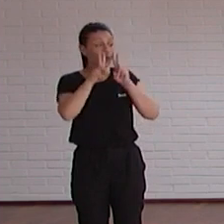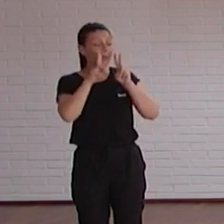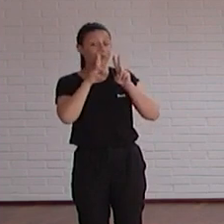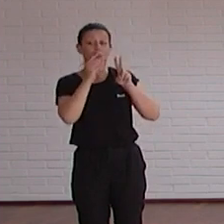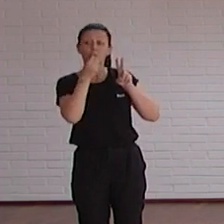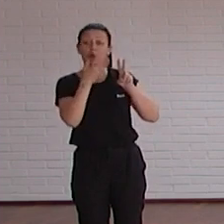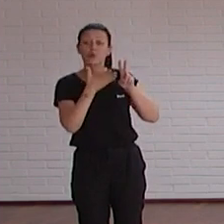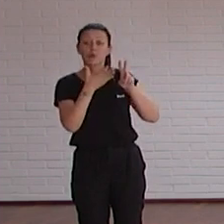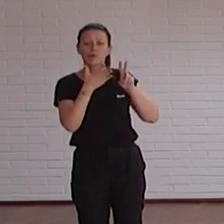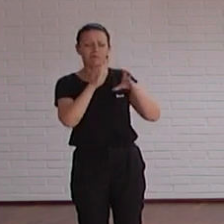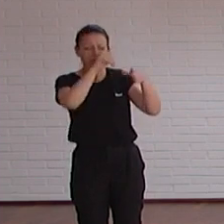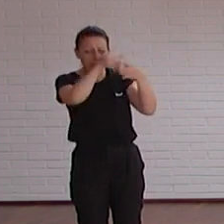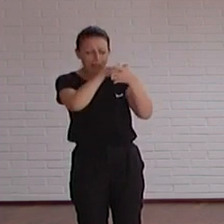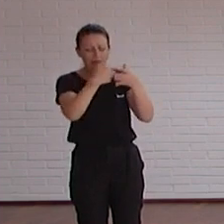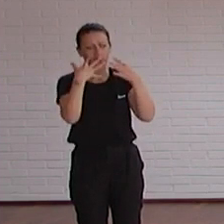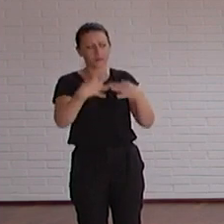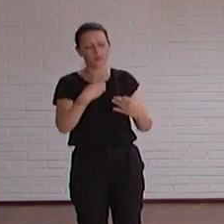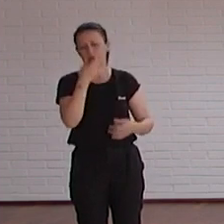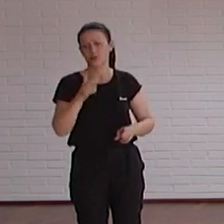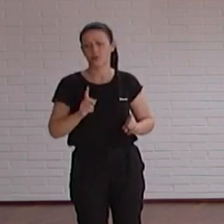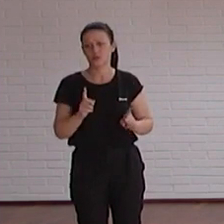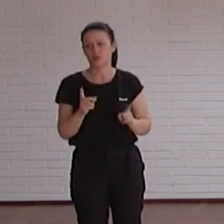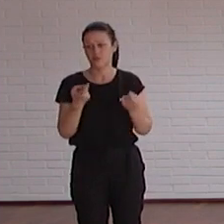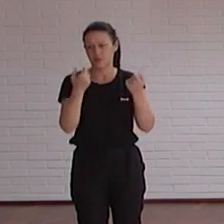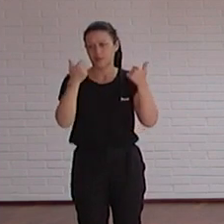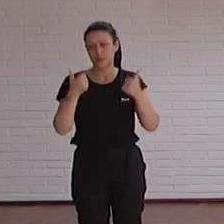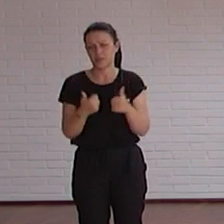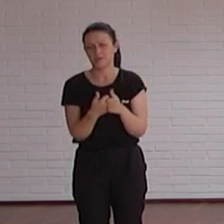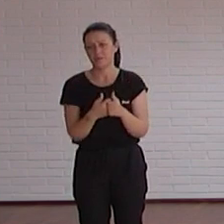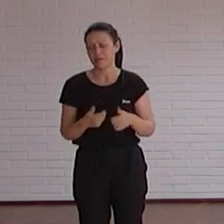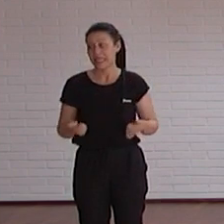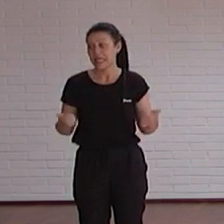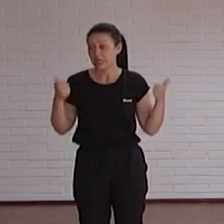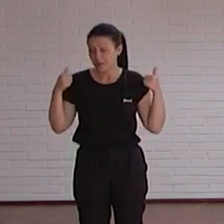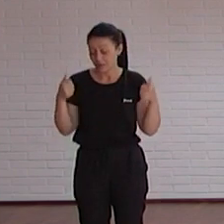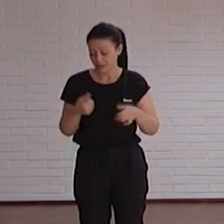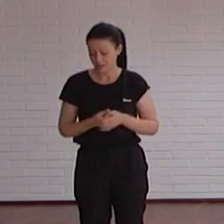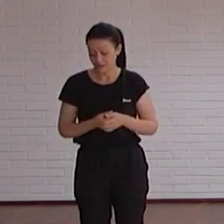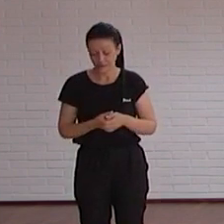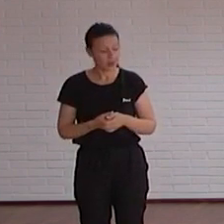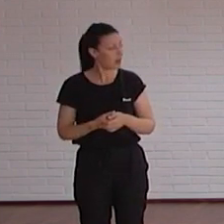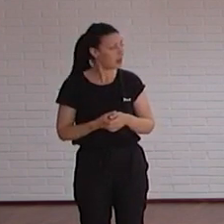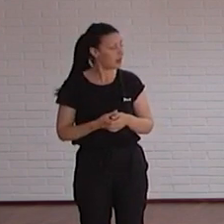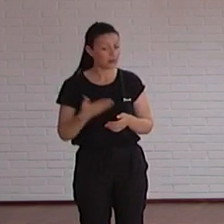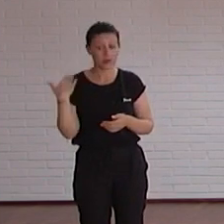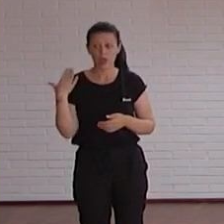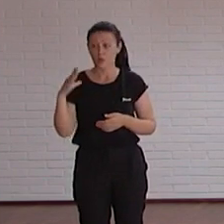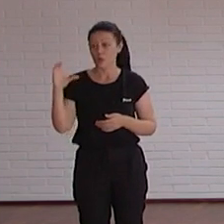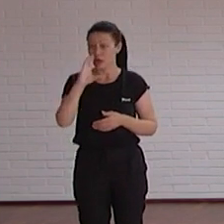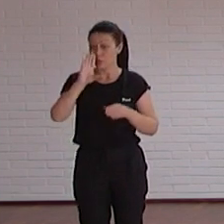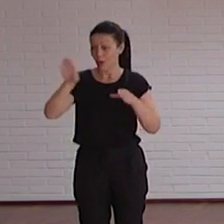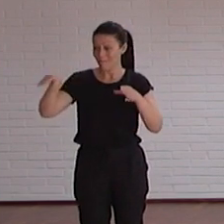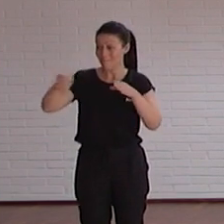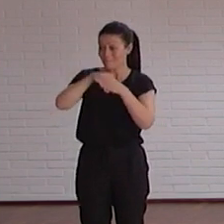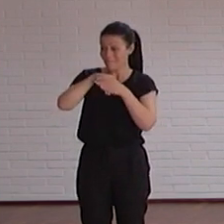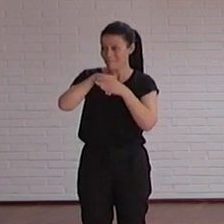bien pero internamente no está bien hecho ¿qué más cosas hemos hecho? pues hace ya un tiempo lo integramos con Catúa para que desde el